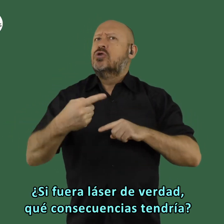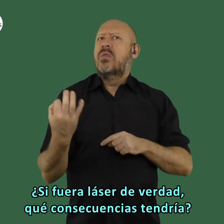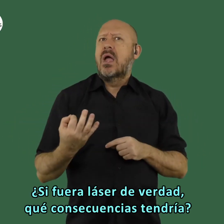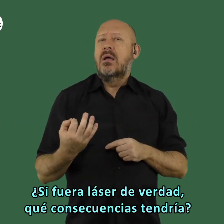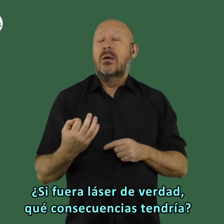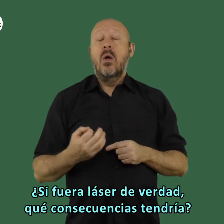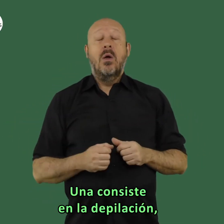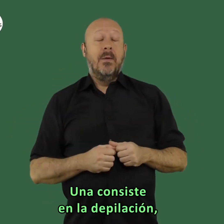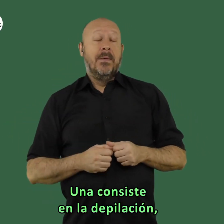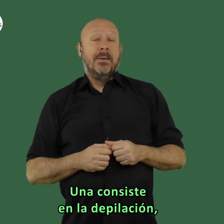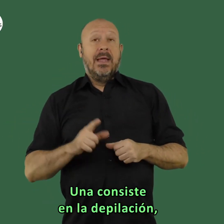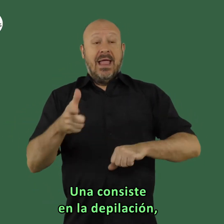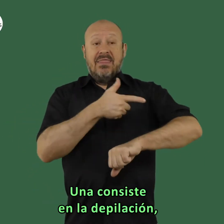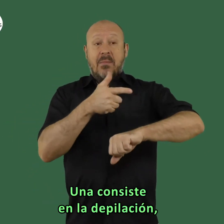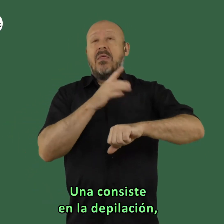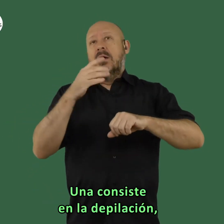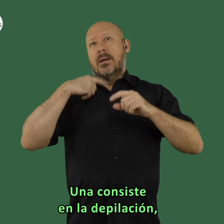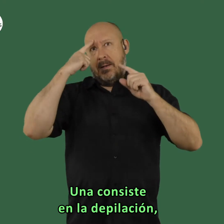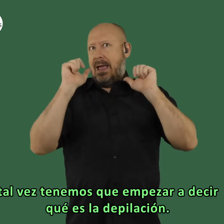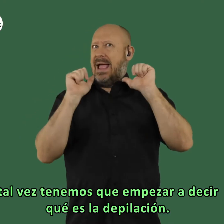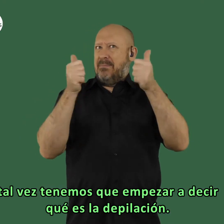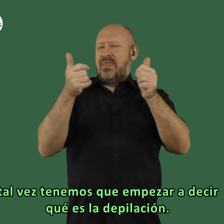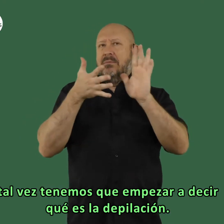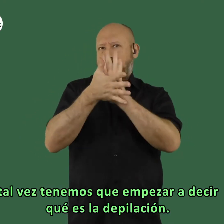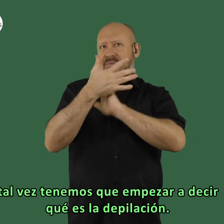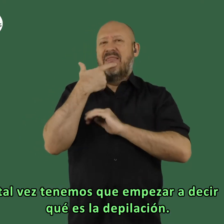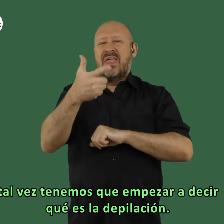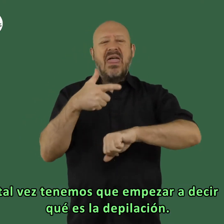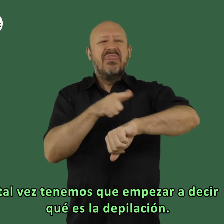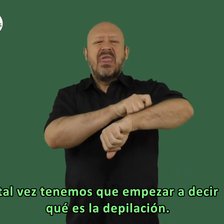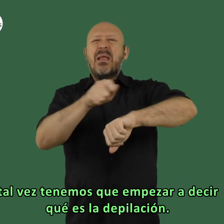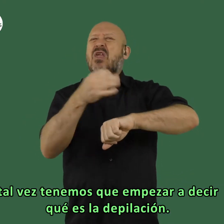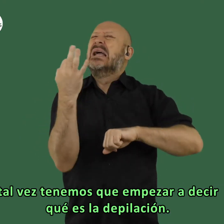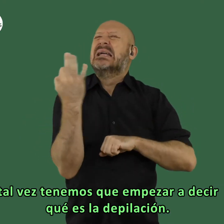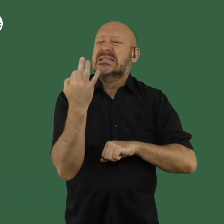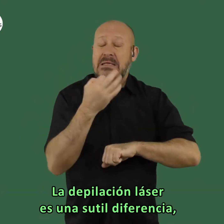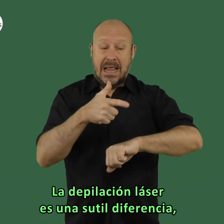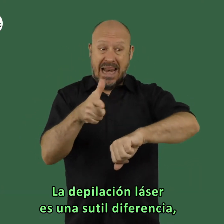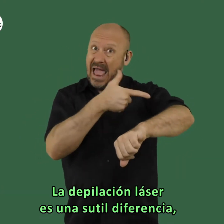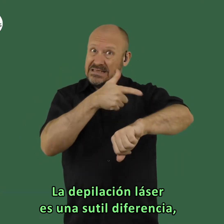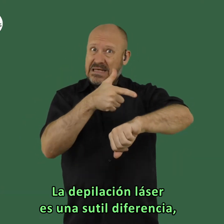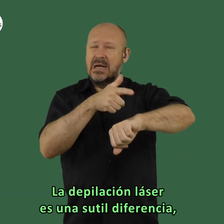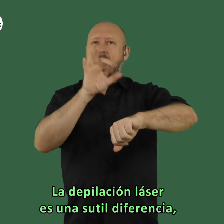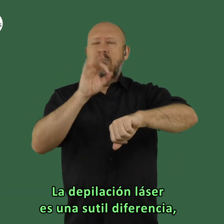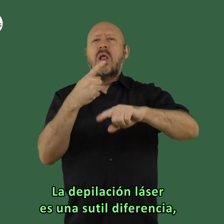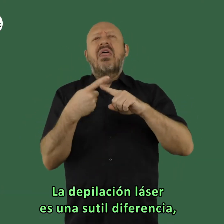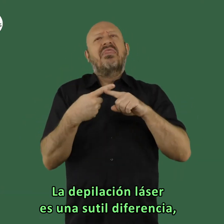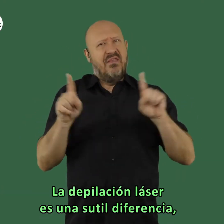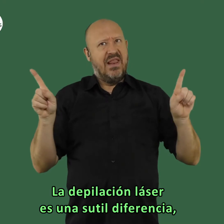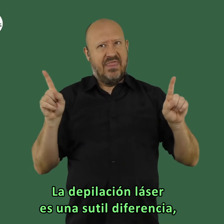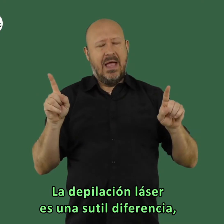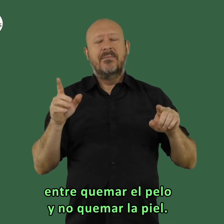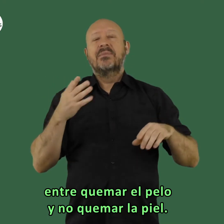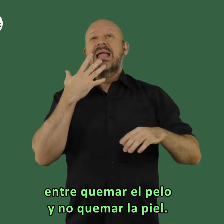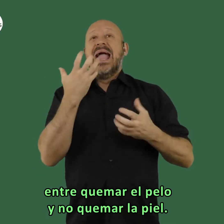qué consecuencias tendría una consiste la depilación tal vez tenemos que empezar a decir qué es la depilación la depilación láser es una